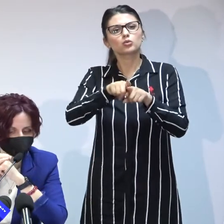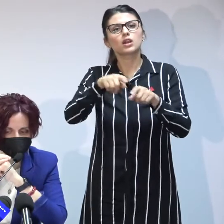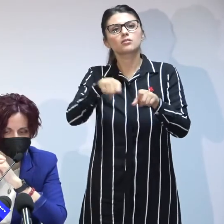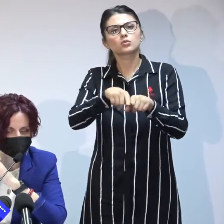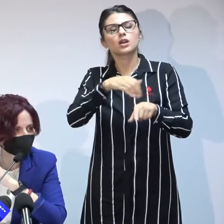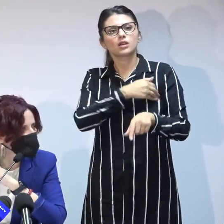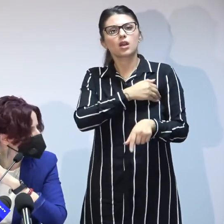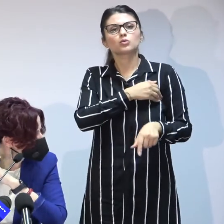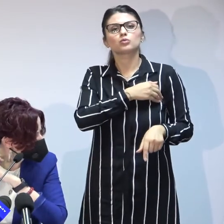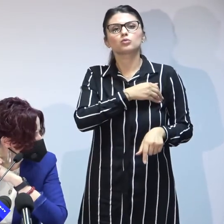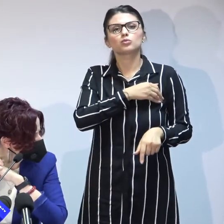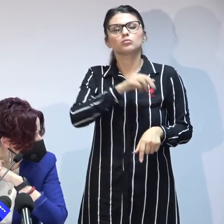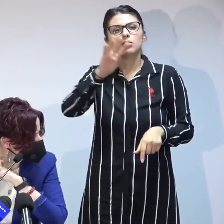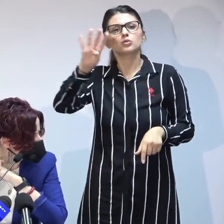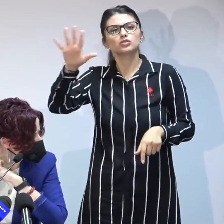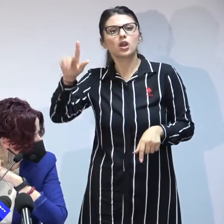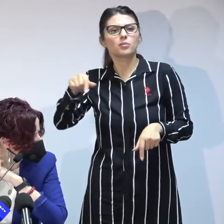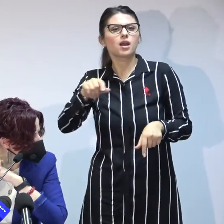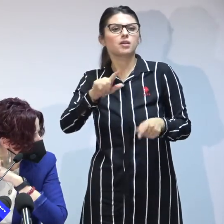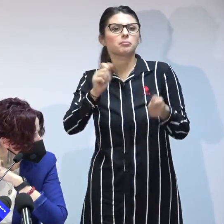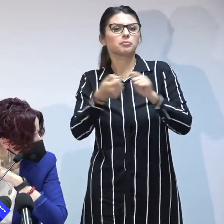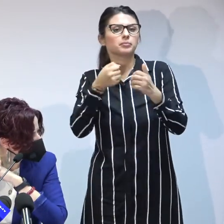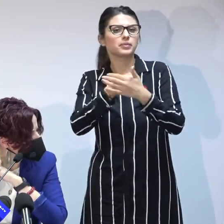până la gradul al 3 legea este la promuivare